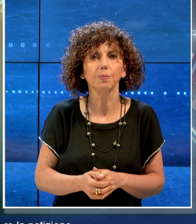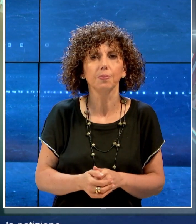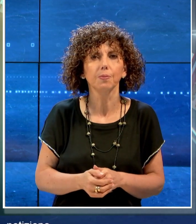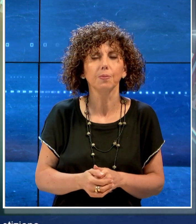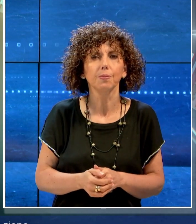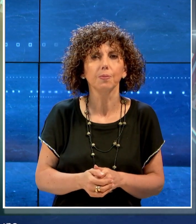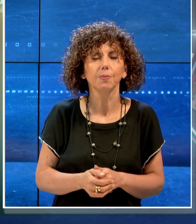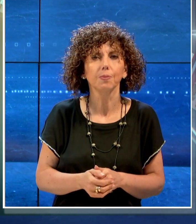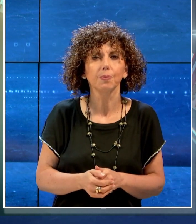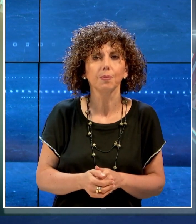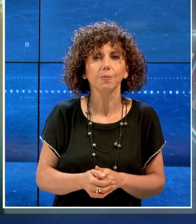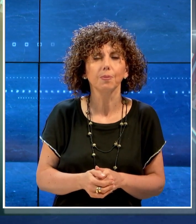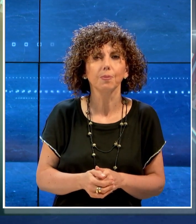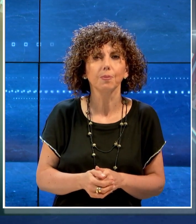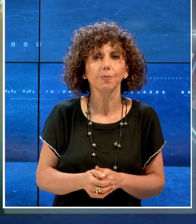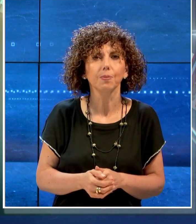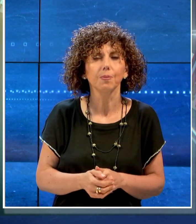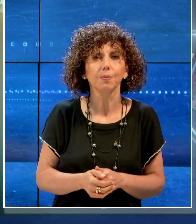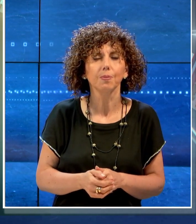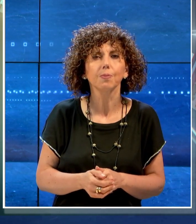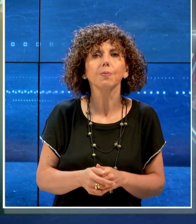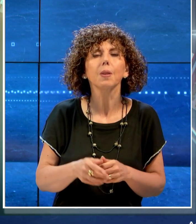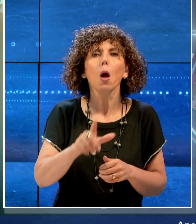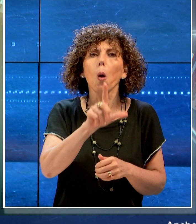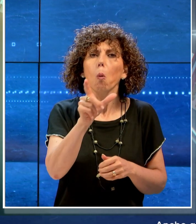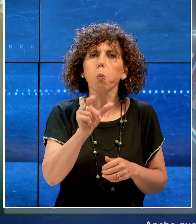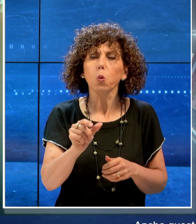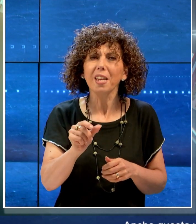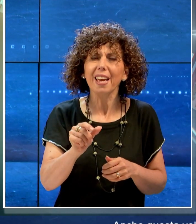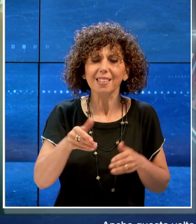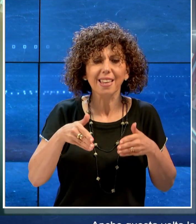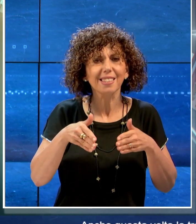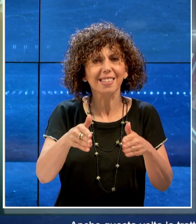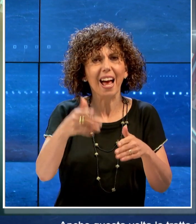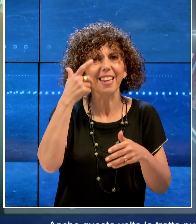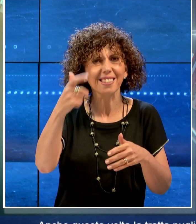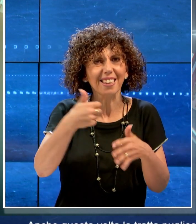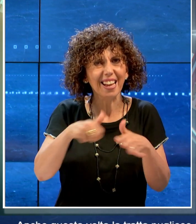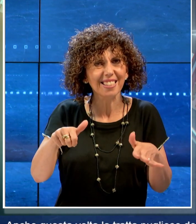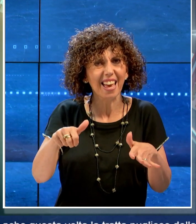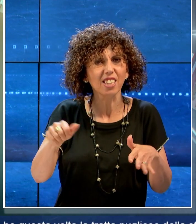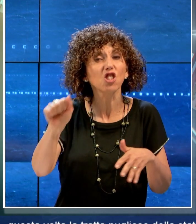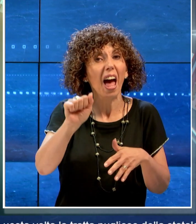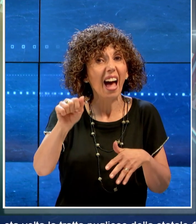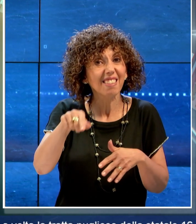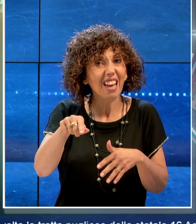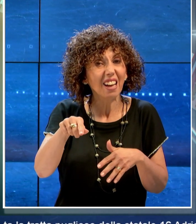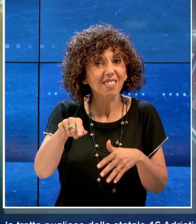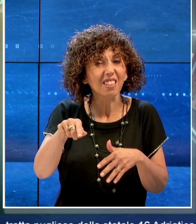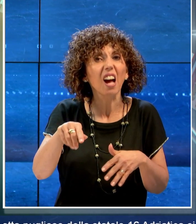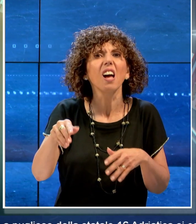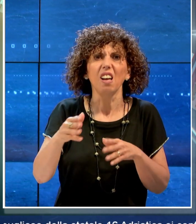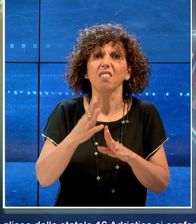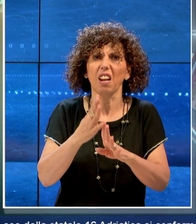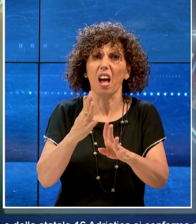Anche questa volta la tratta pugliese della statale 16 adriatica si conferma quella più